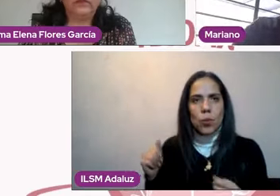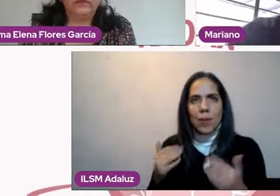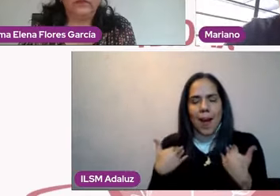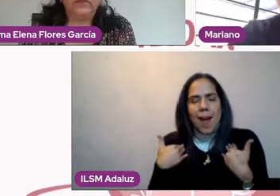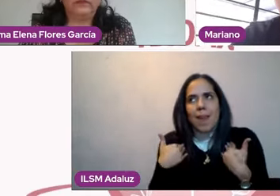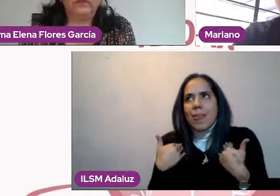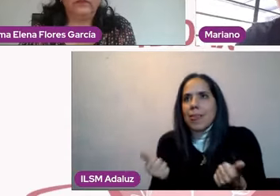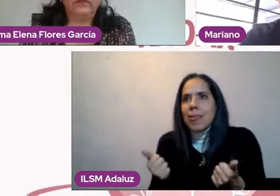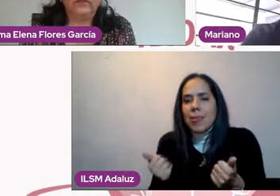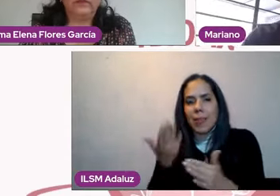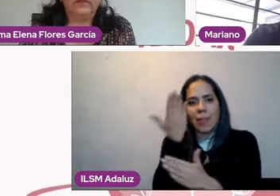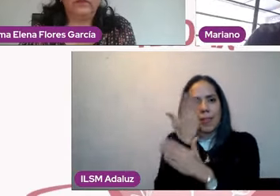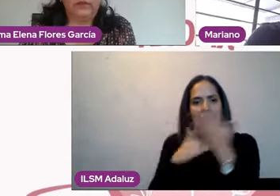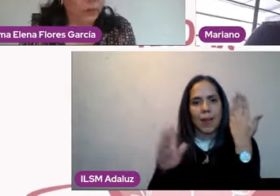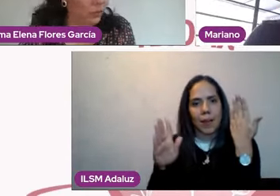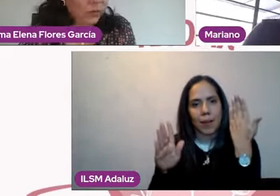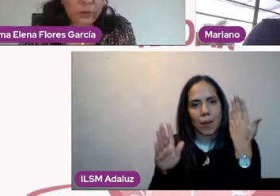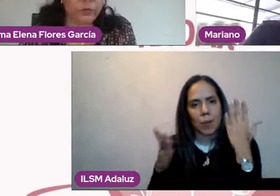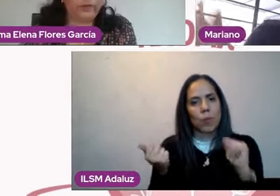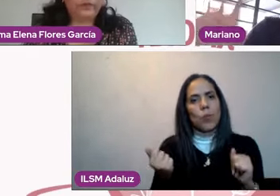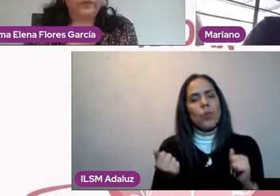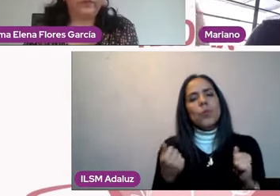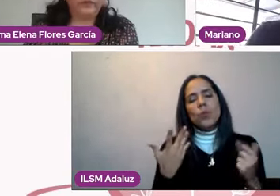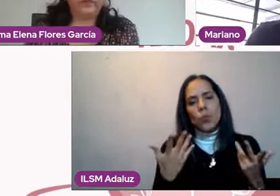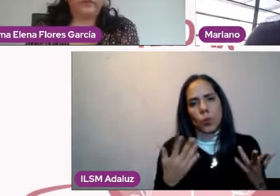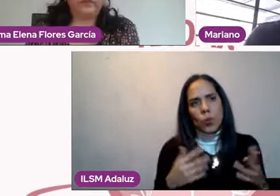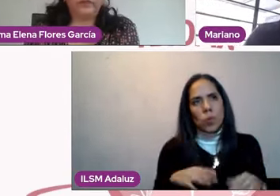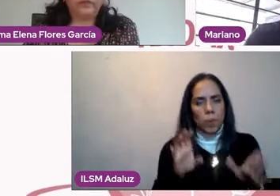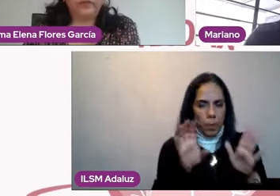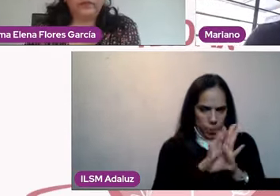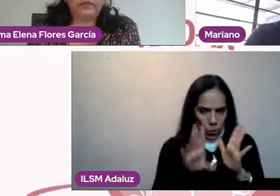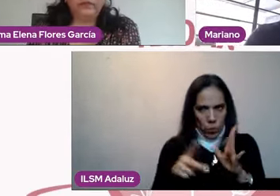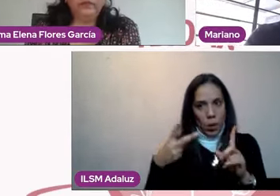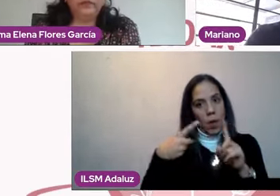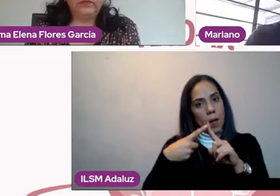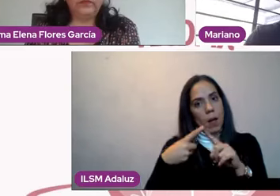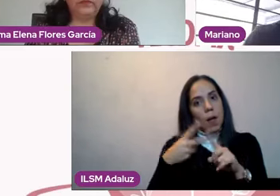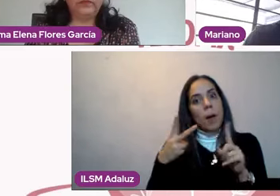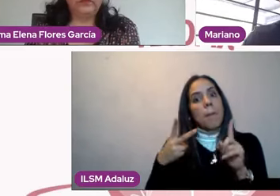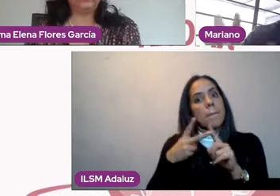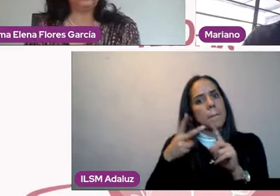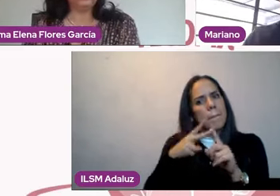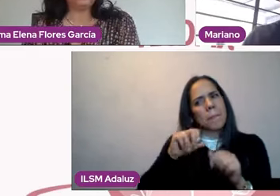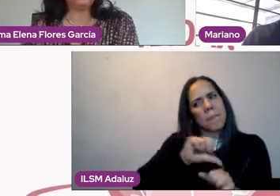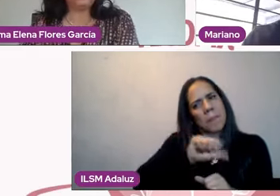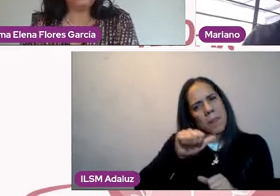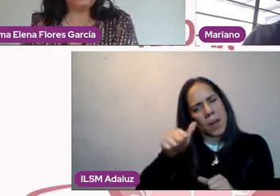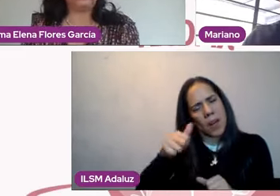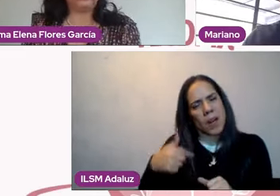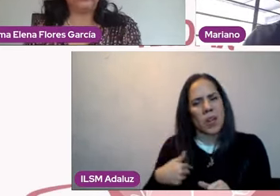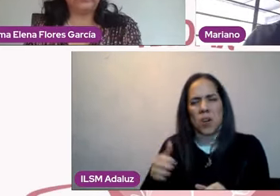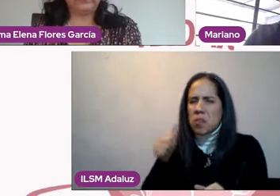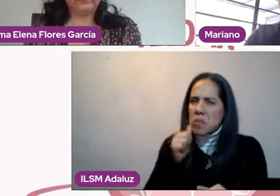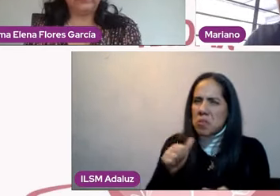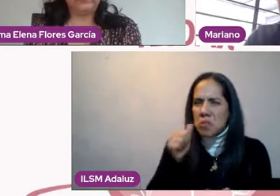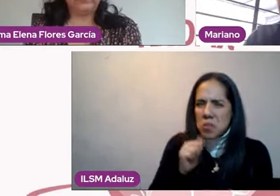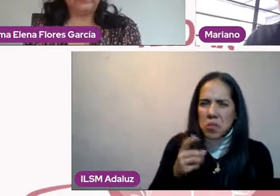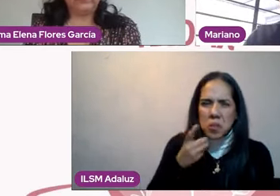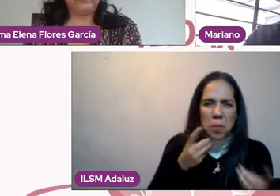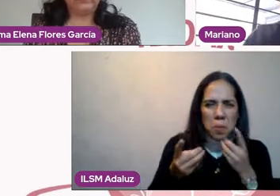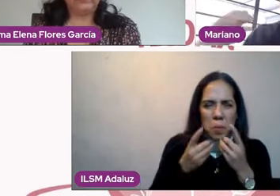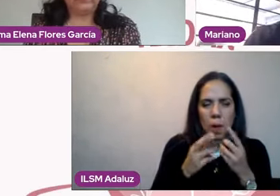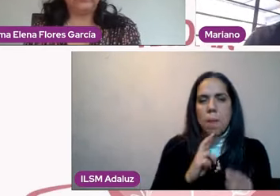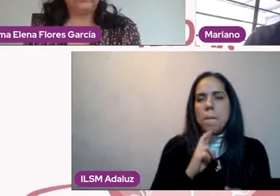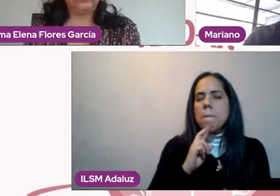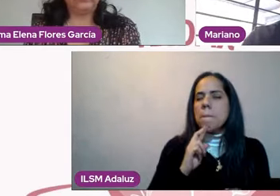muy a tumbos en muchas cosas. Eso por un lado, ¿no? Pero por otro, yo siempre diré que lo mejor que se puede hacer